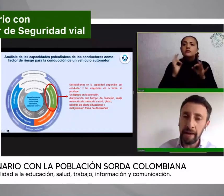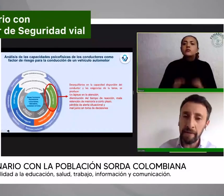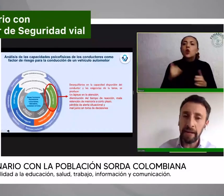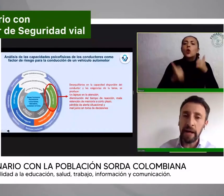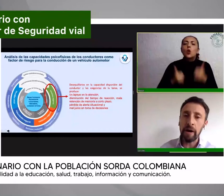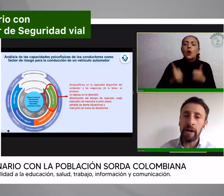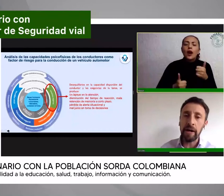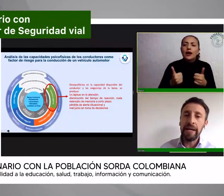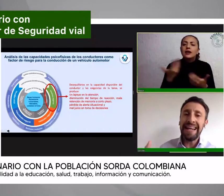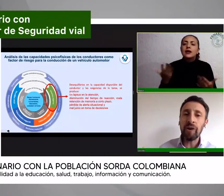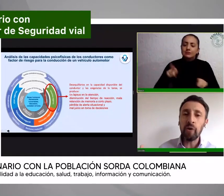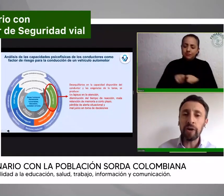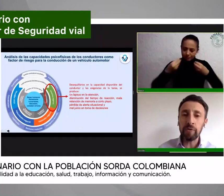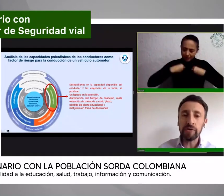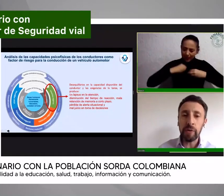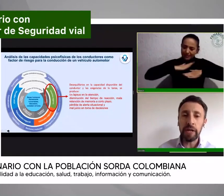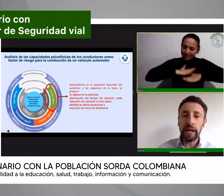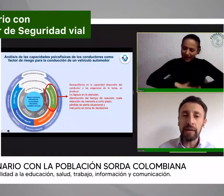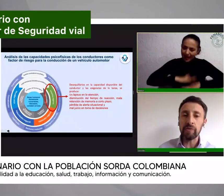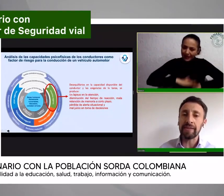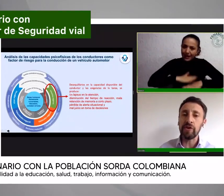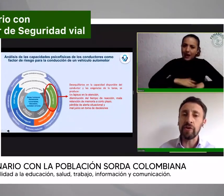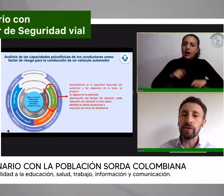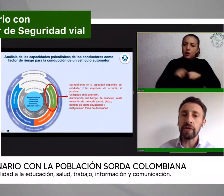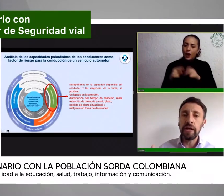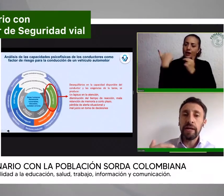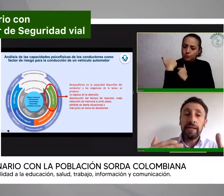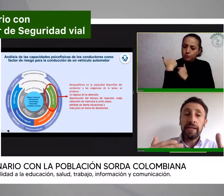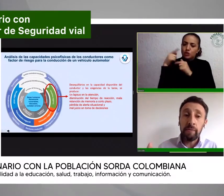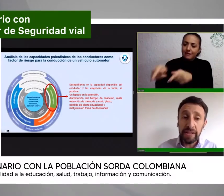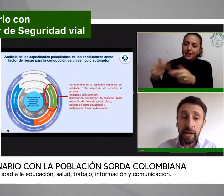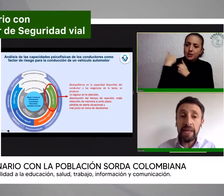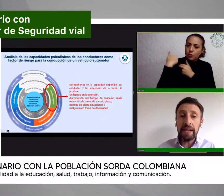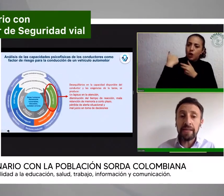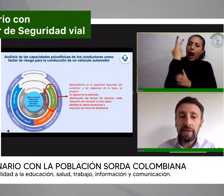Webinario con la población sorda colombiana. Accesibilidad de la educación, salud, trabajo e información.